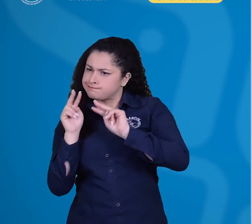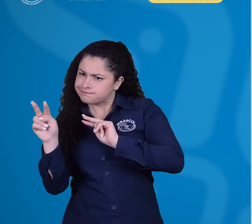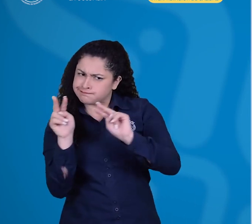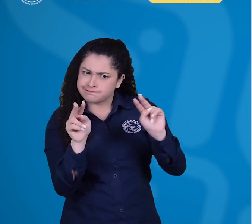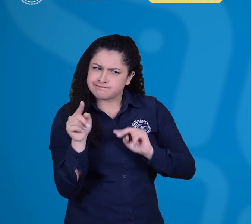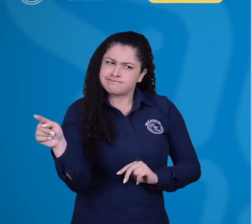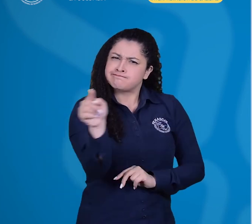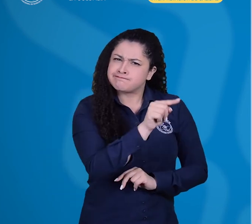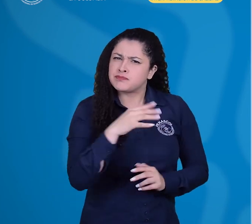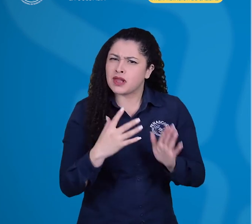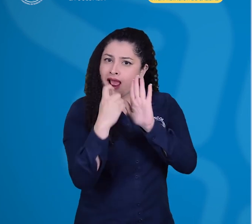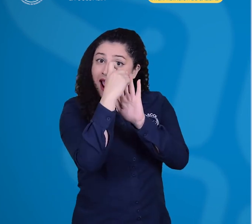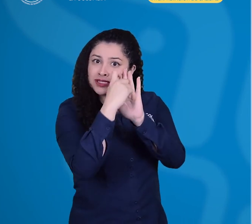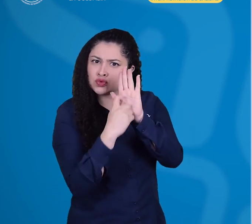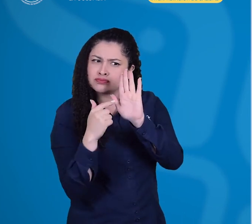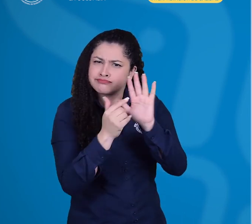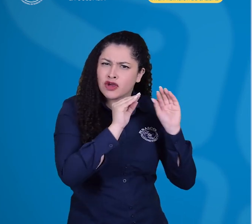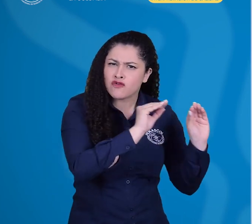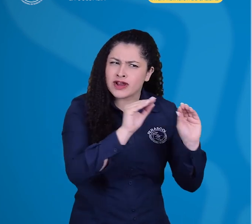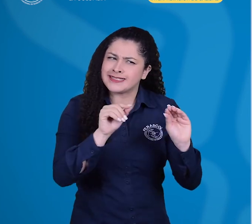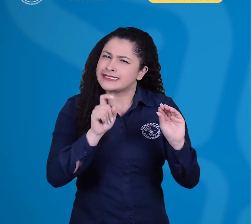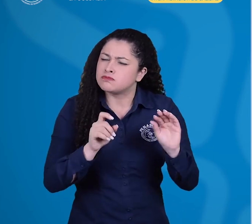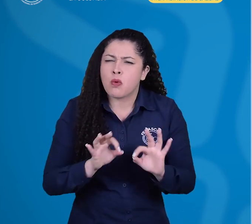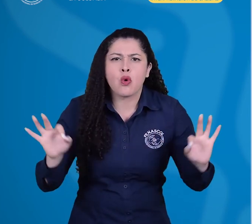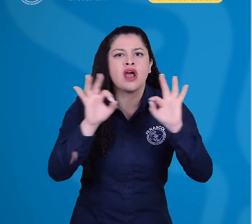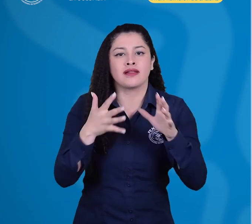la inclusión de criterios de calidad y orientaciones éticas.